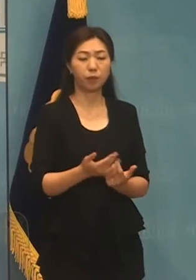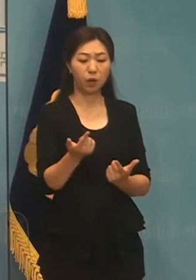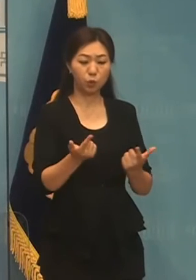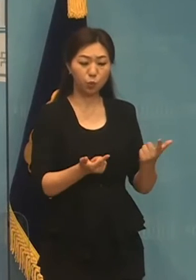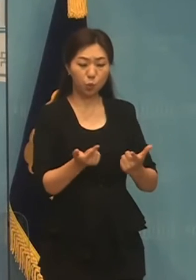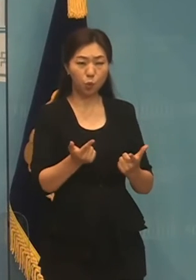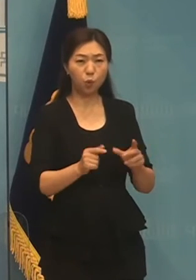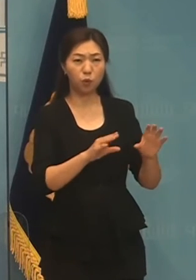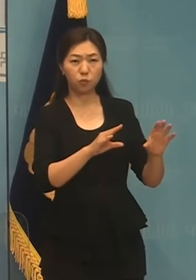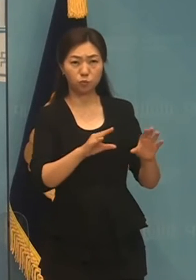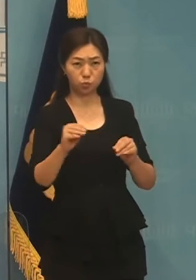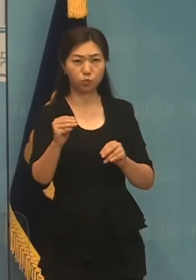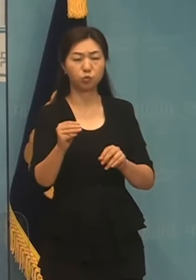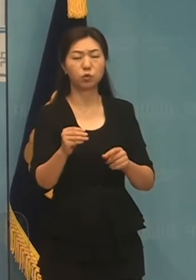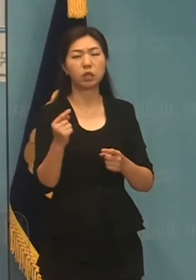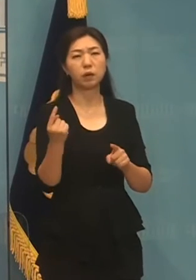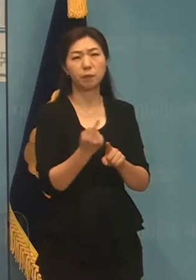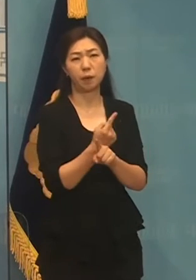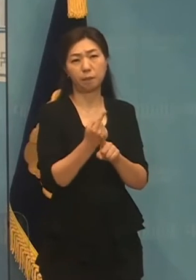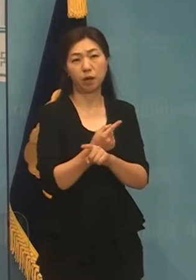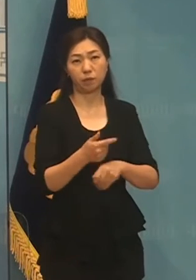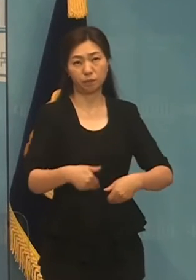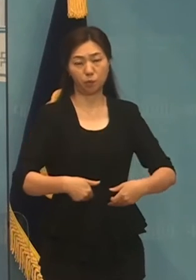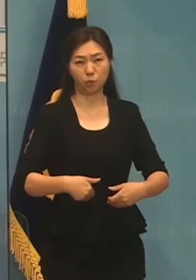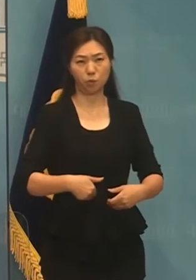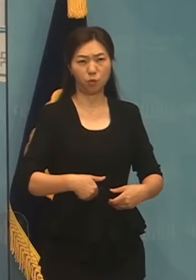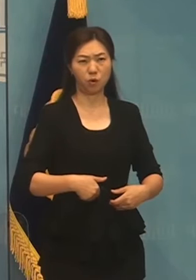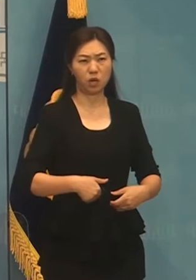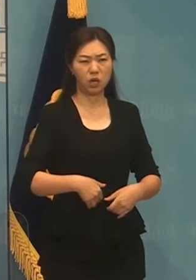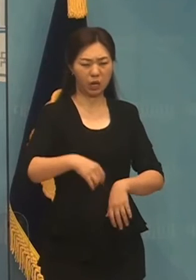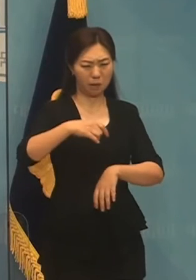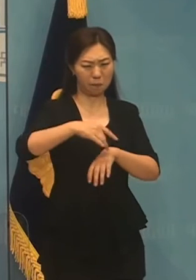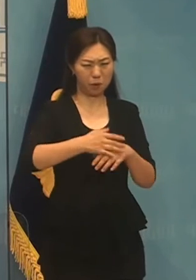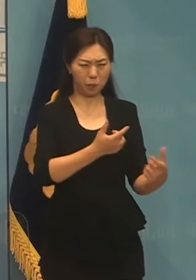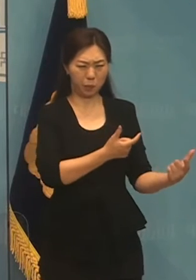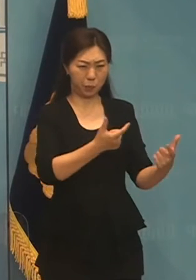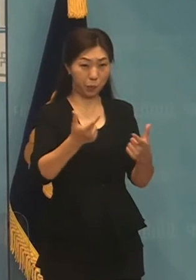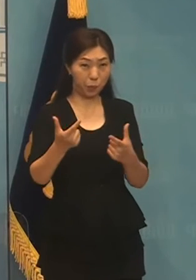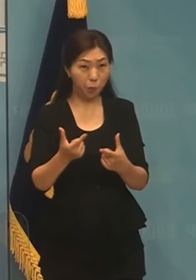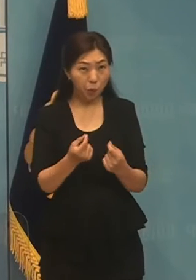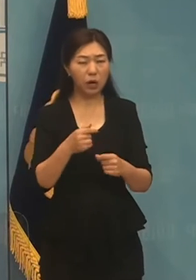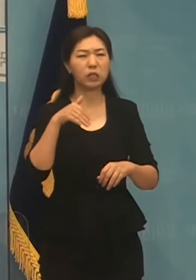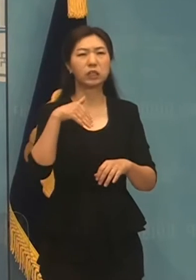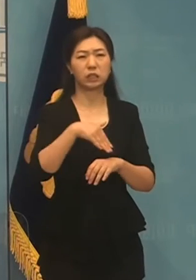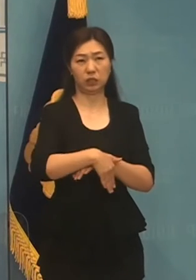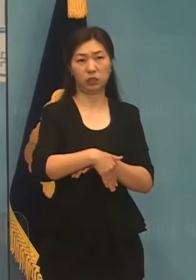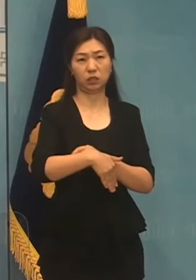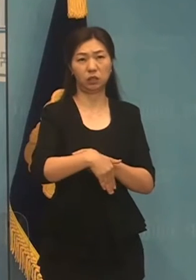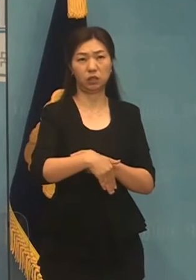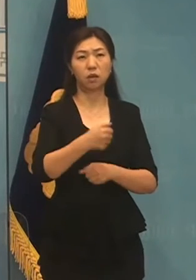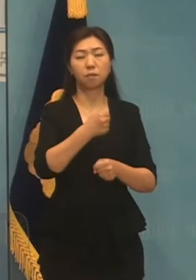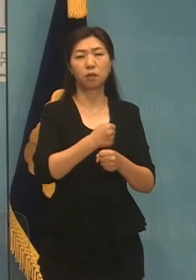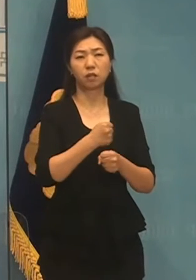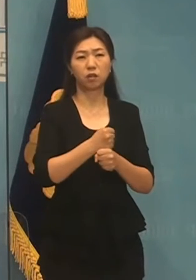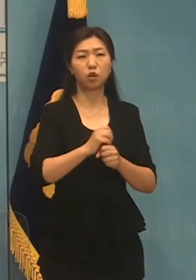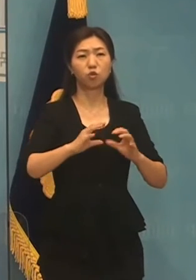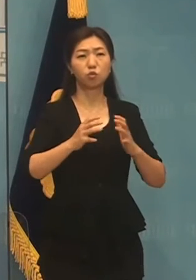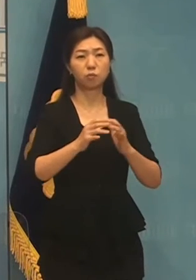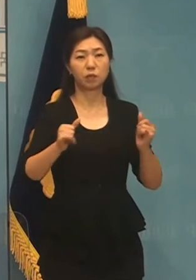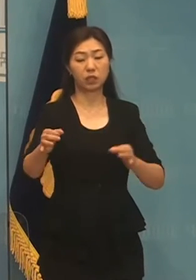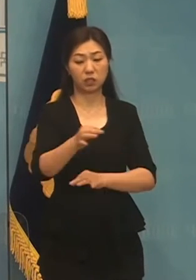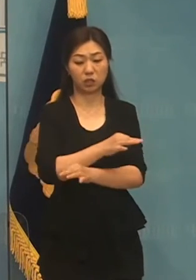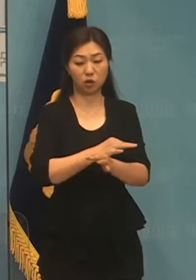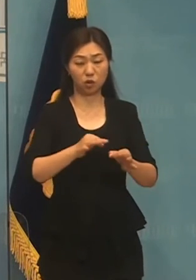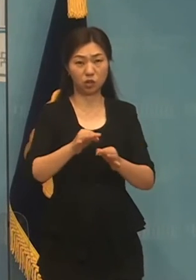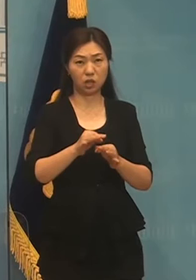적용해야 합니다. 탈에 박힌 획일적인 규제로 국민의 경제적 자유를 침해하고 경제활동을